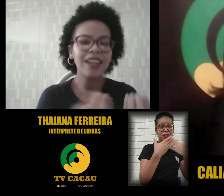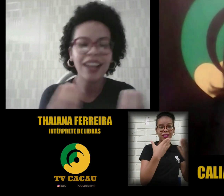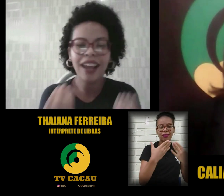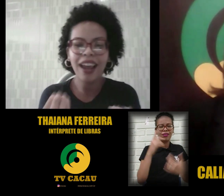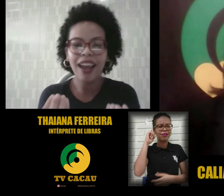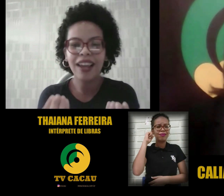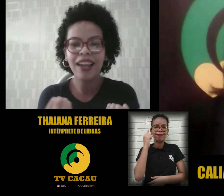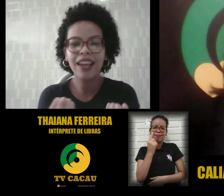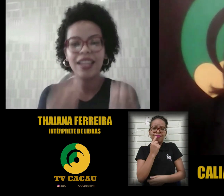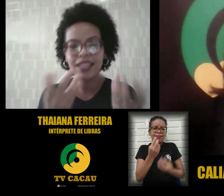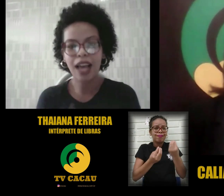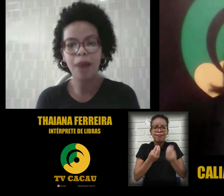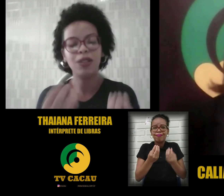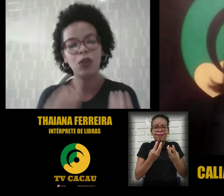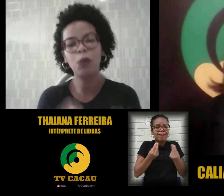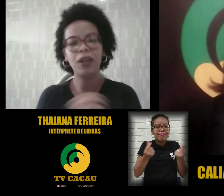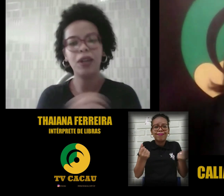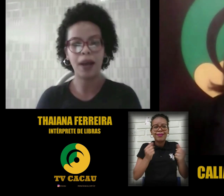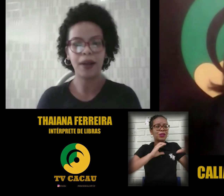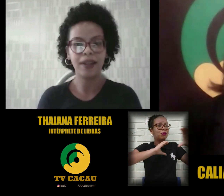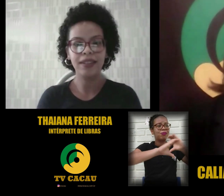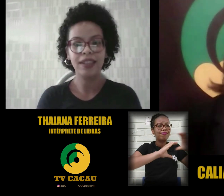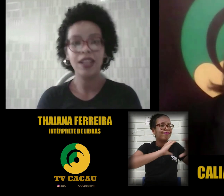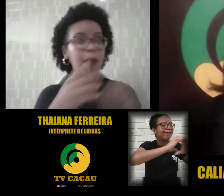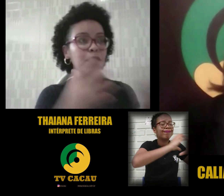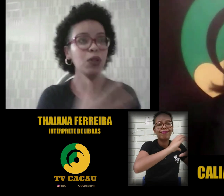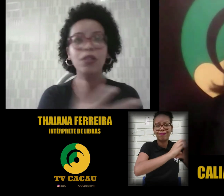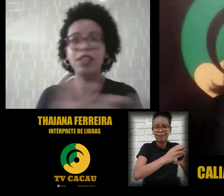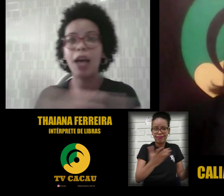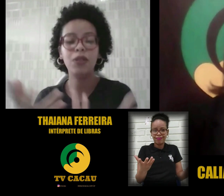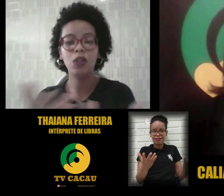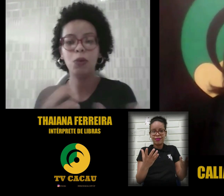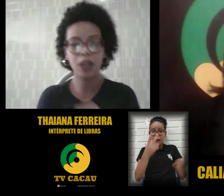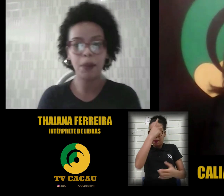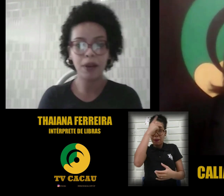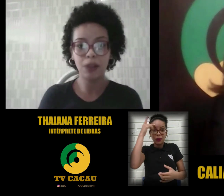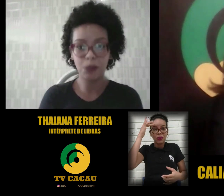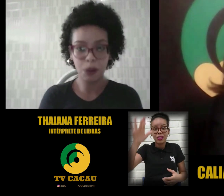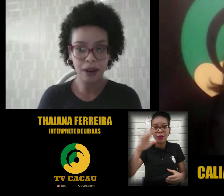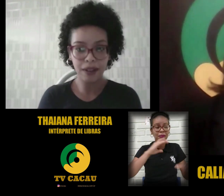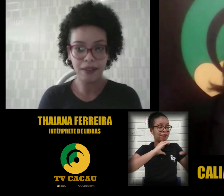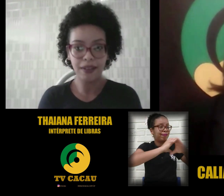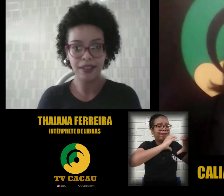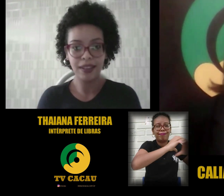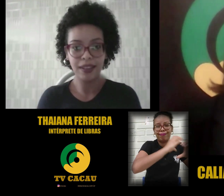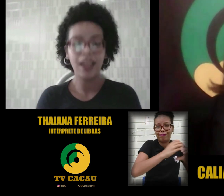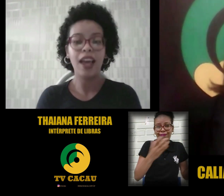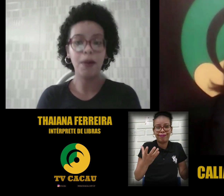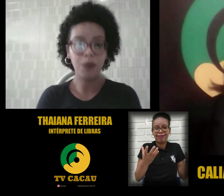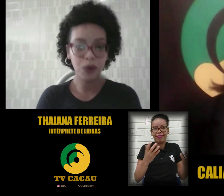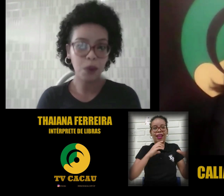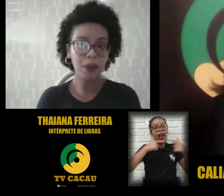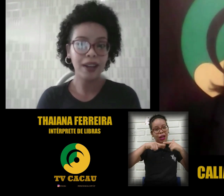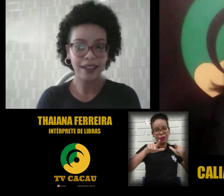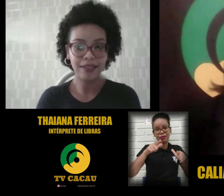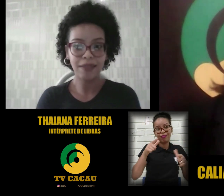ninguém que sabe se comunicar, a pessoa não sabe se comunicar pela sua própria língua, é muito complicado, né?